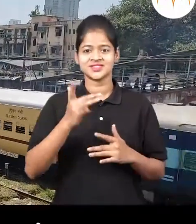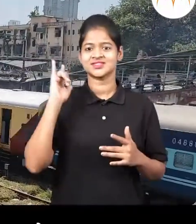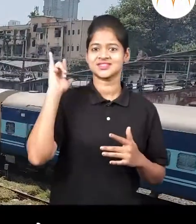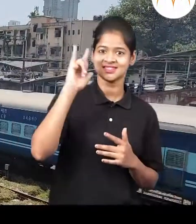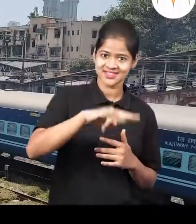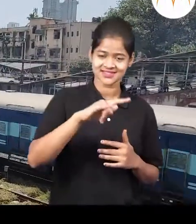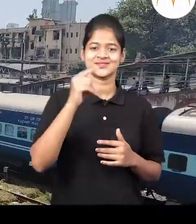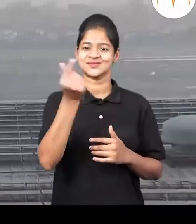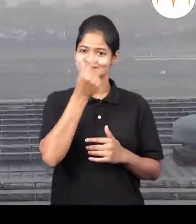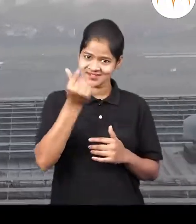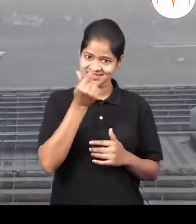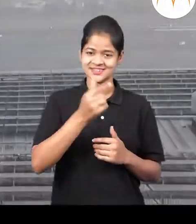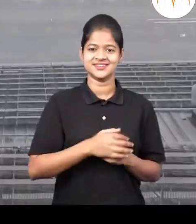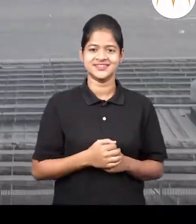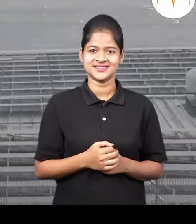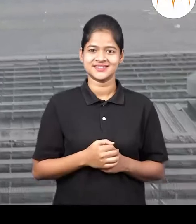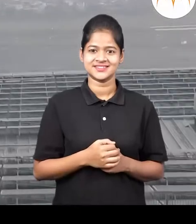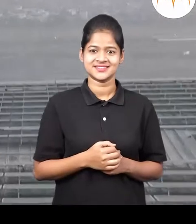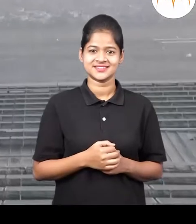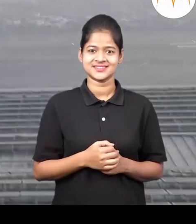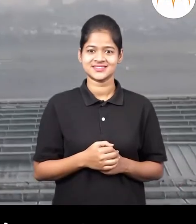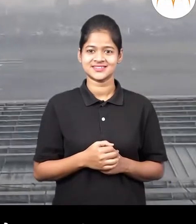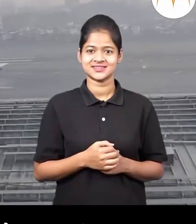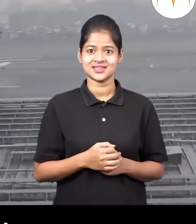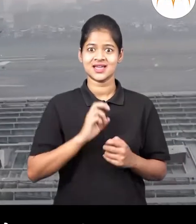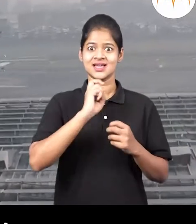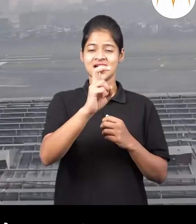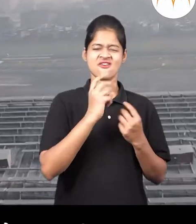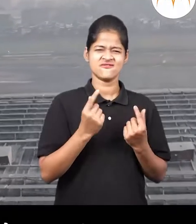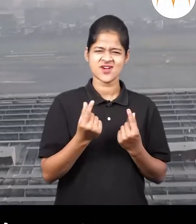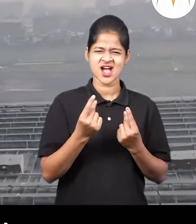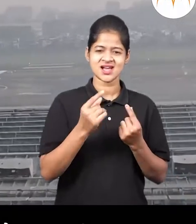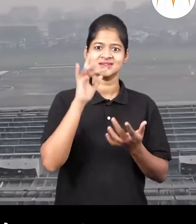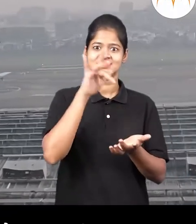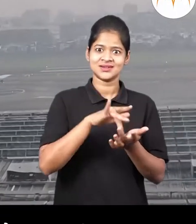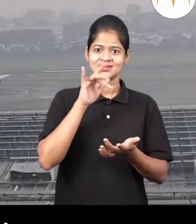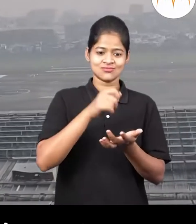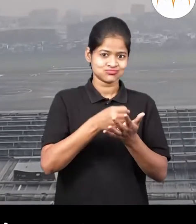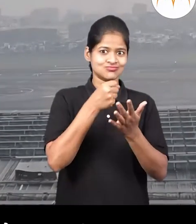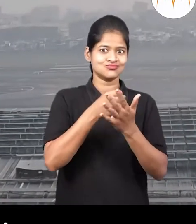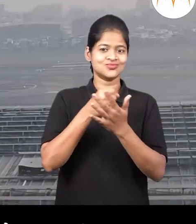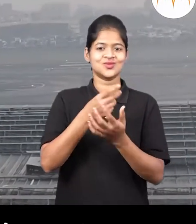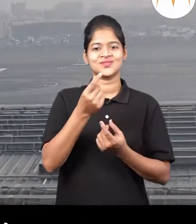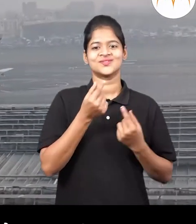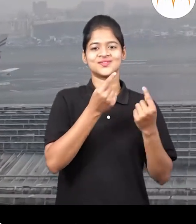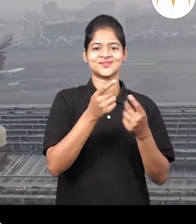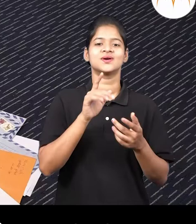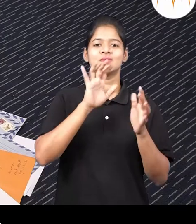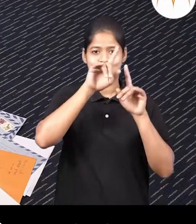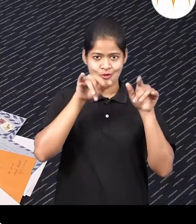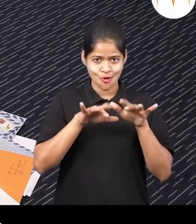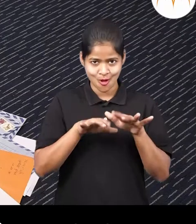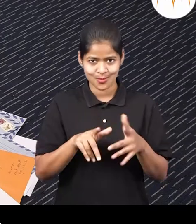शोदलागला। कुडे विमानाचा शोदलागला। त्या मोले वहतुक जास्त वेगाने हुव लागली।